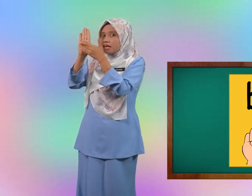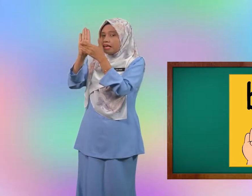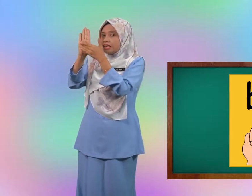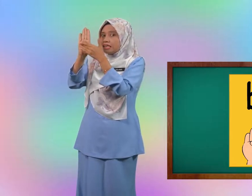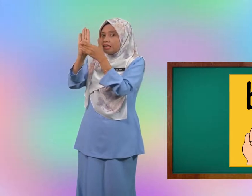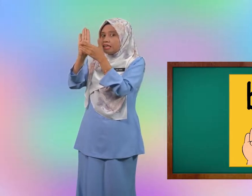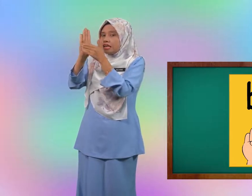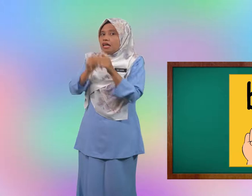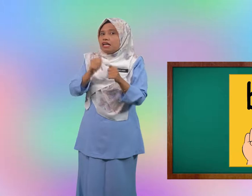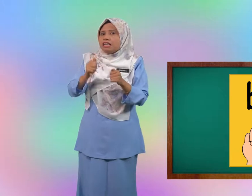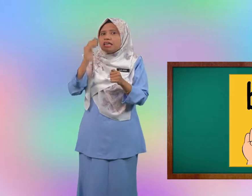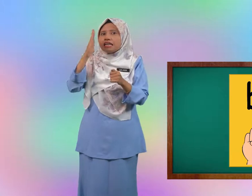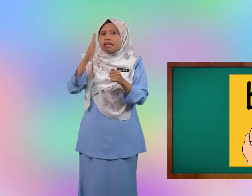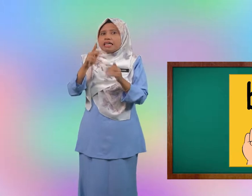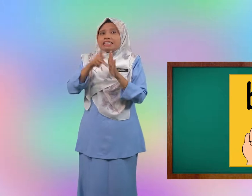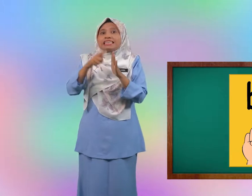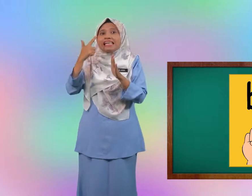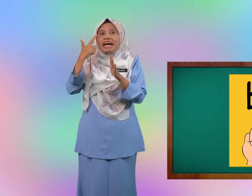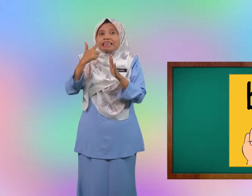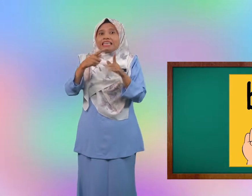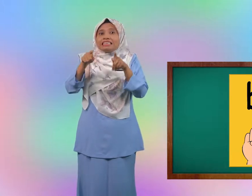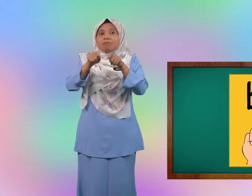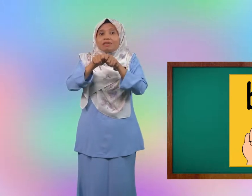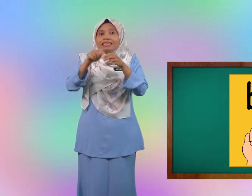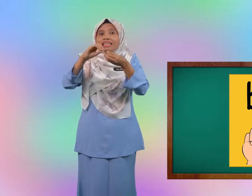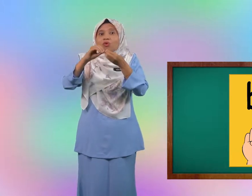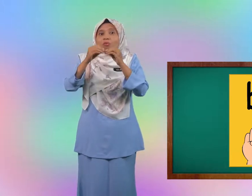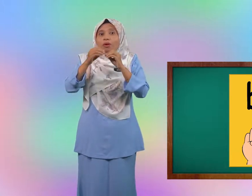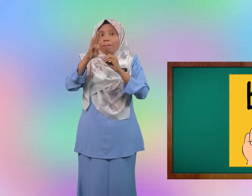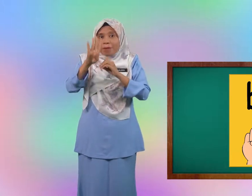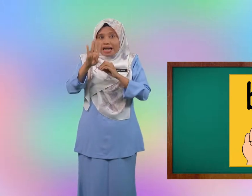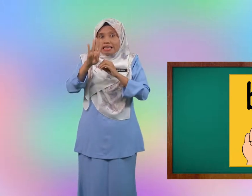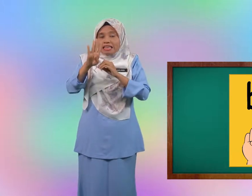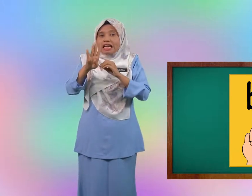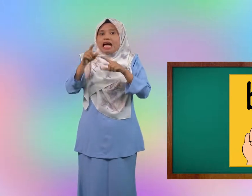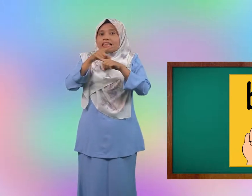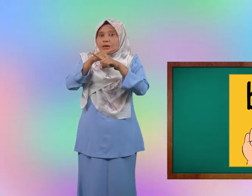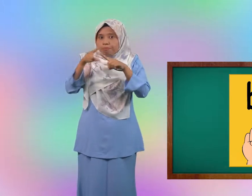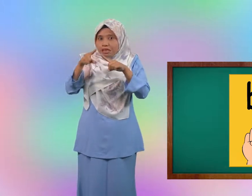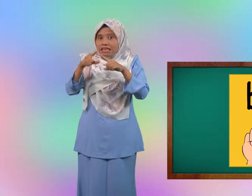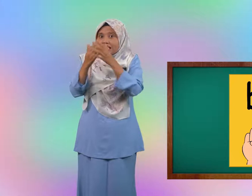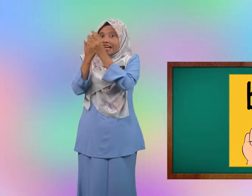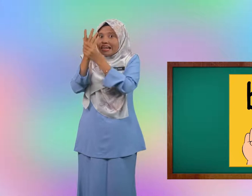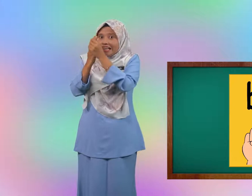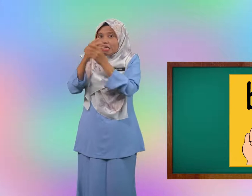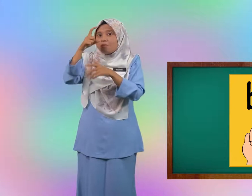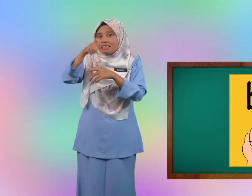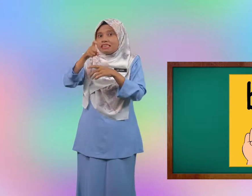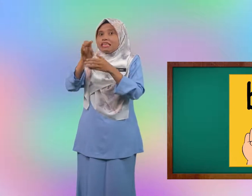tangan. Ia akan kelihatan seperti nombor empat. Tapi, jari mesti